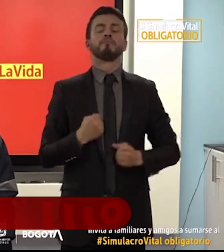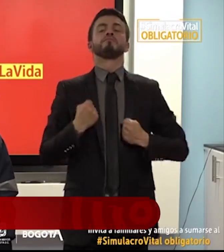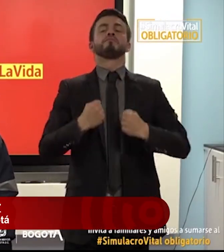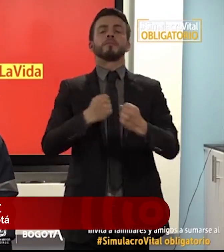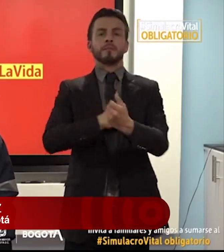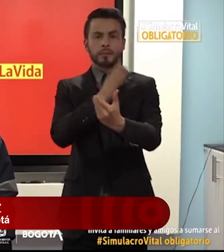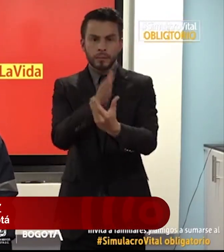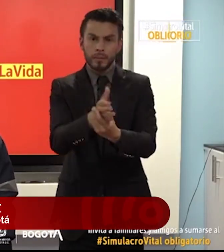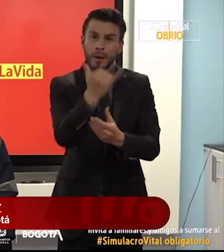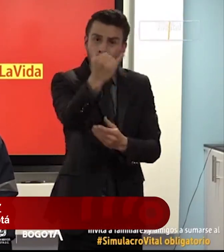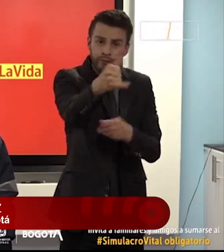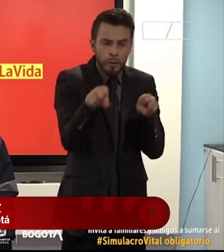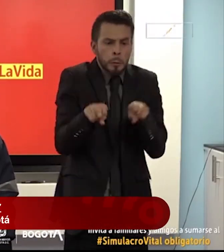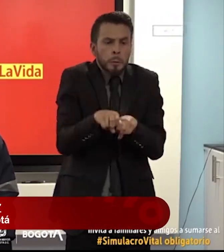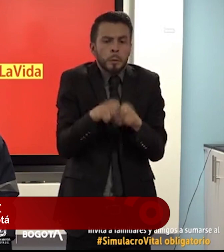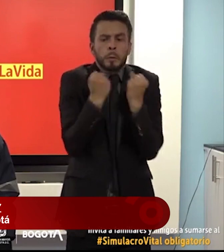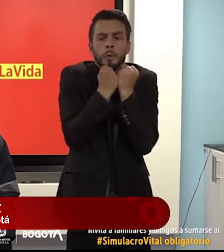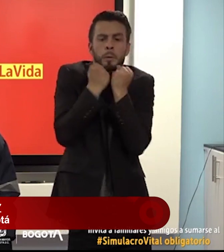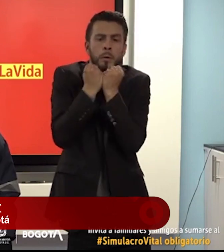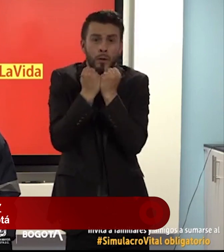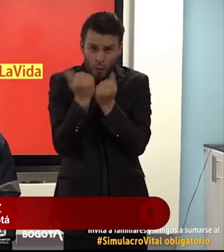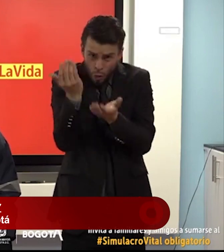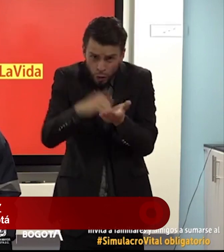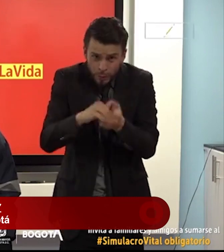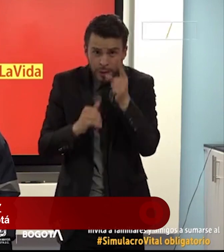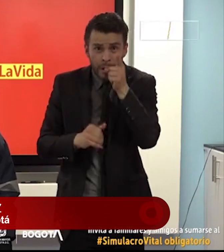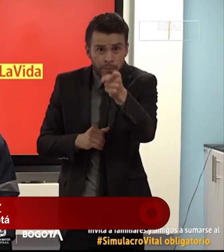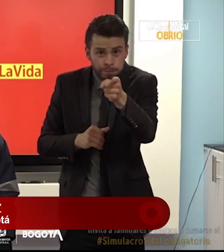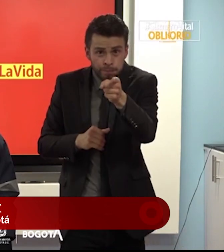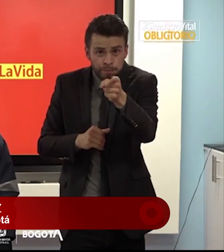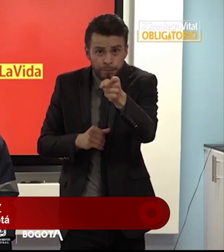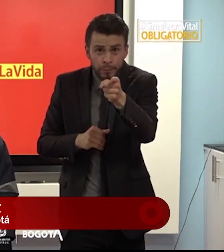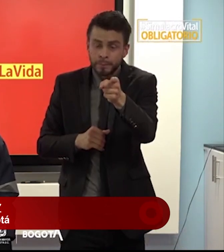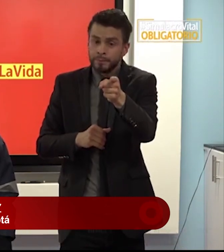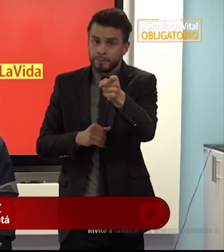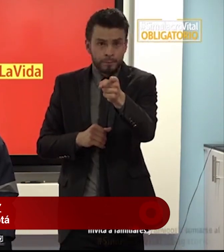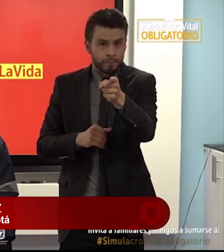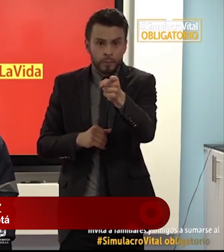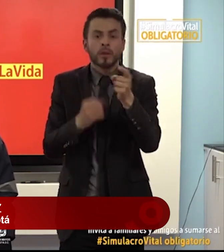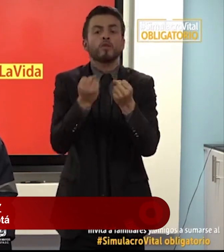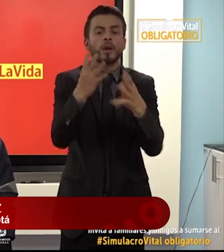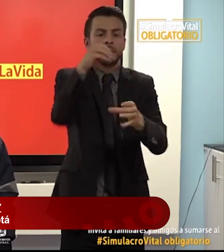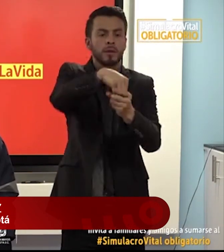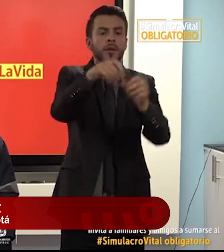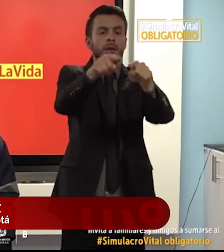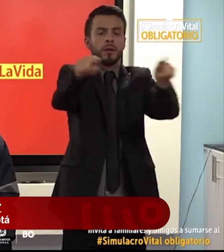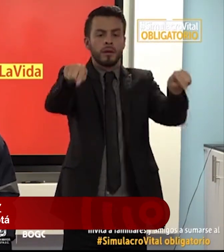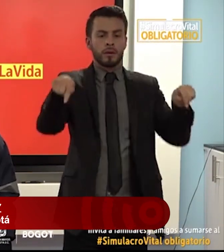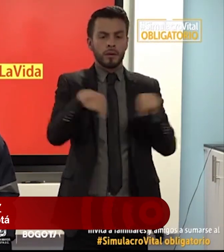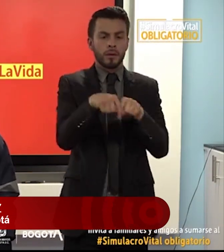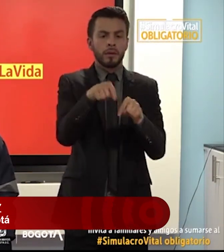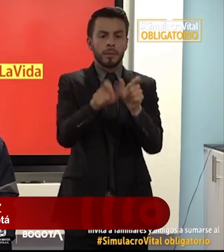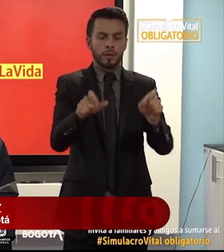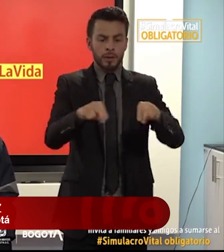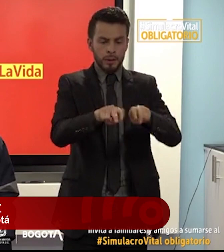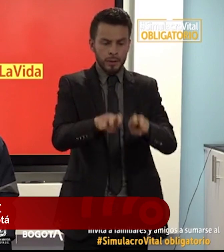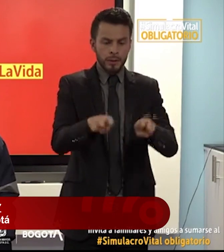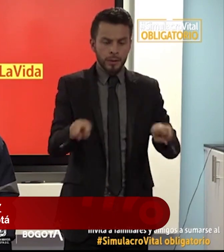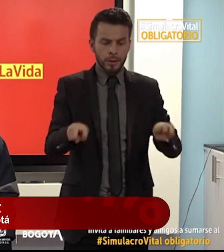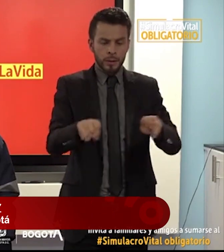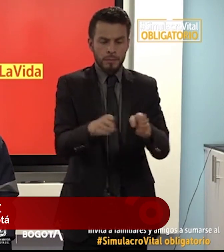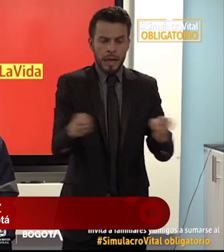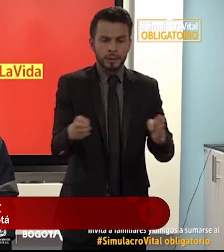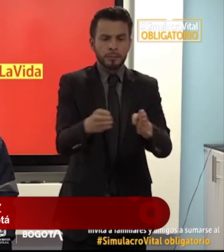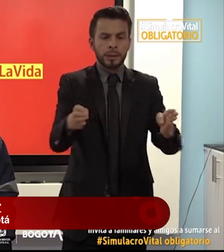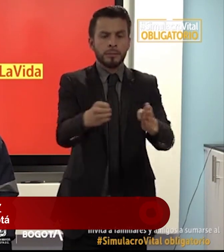y sus empleados siguen apeñuscados en menos con más de 50 personas por salón vamos a sellar